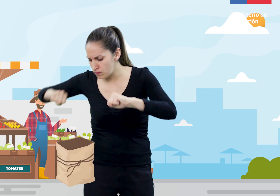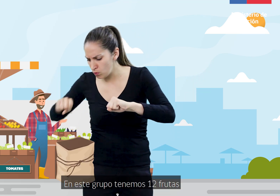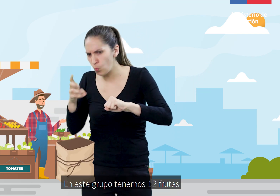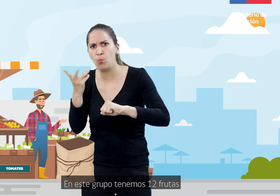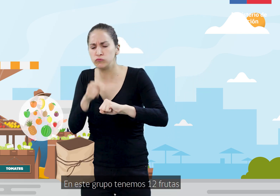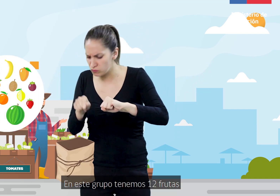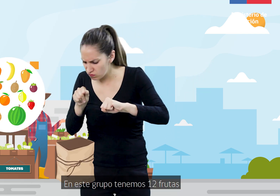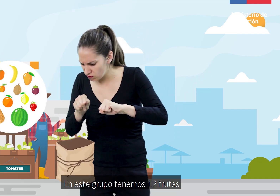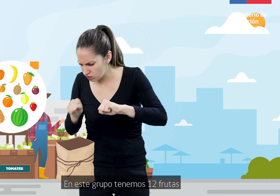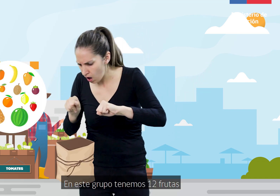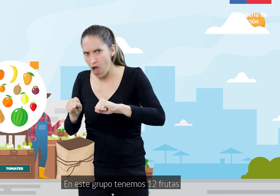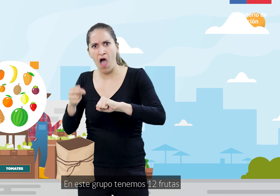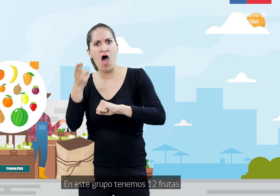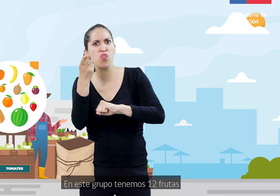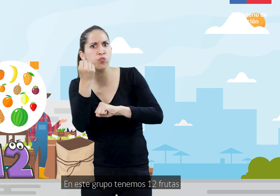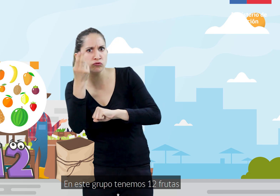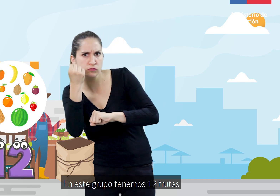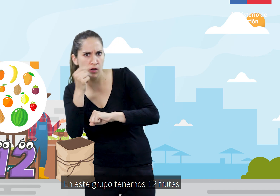En este grupo, tenemos 12 frutas.